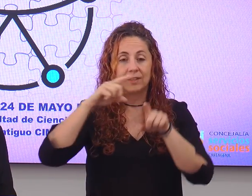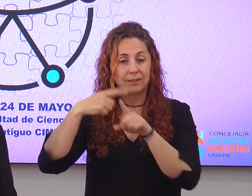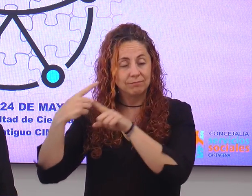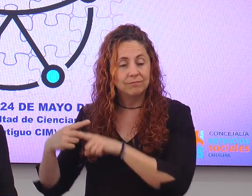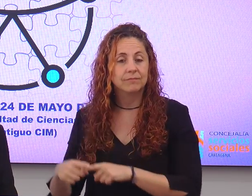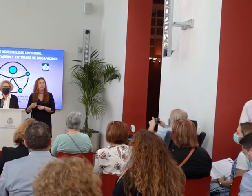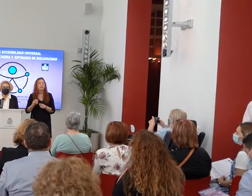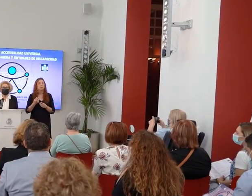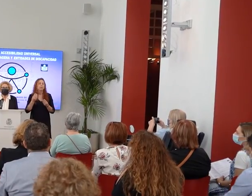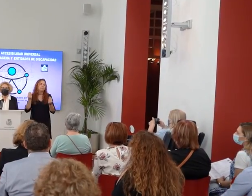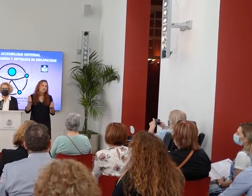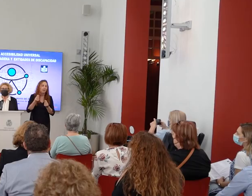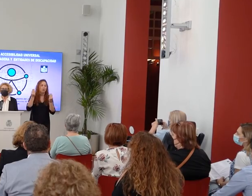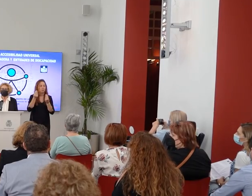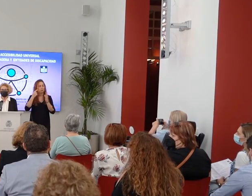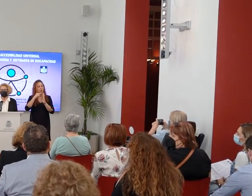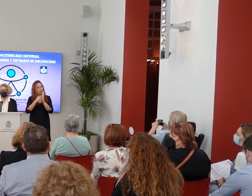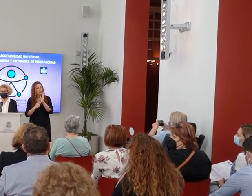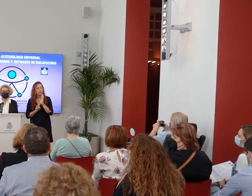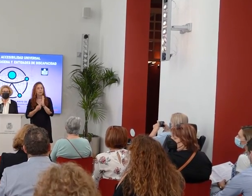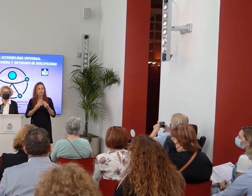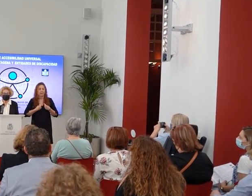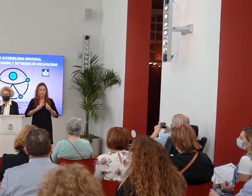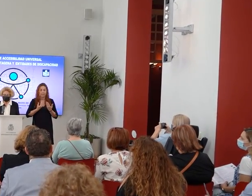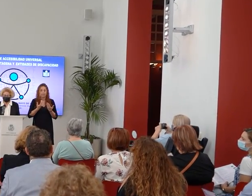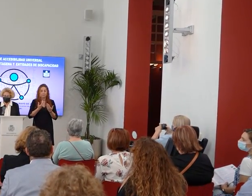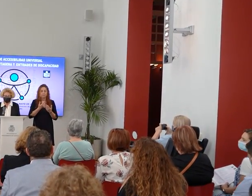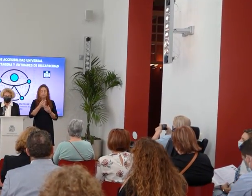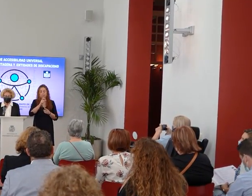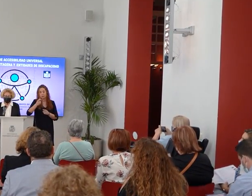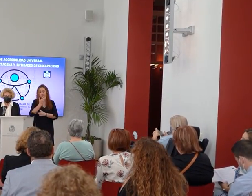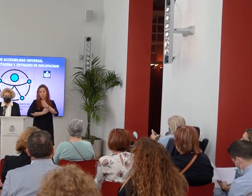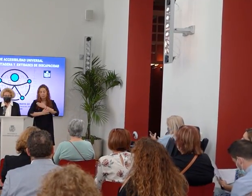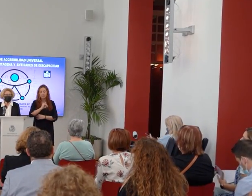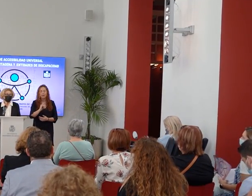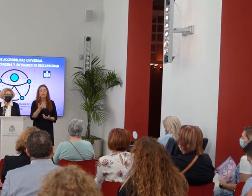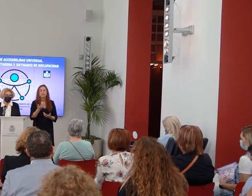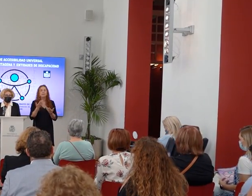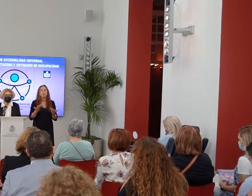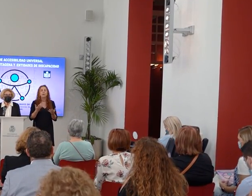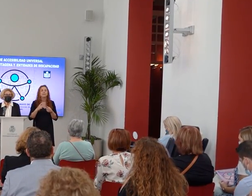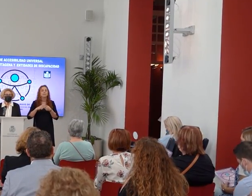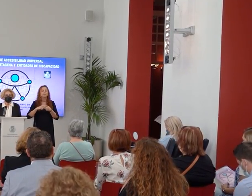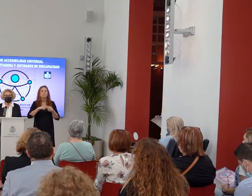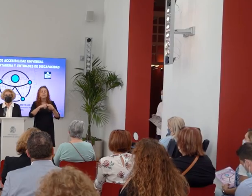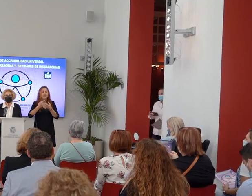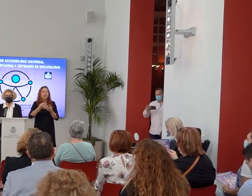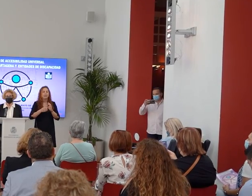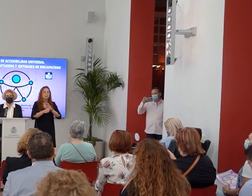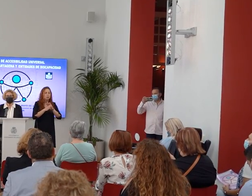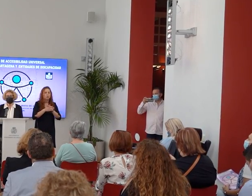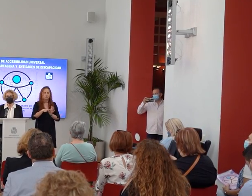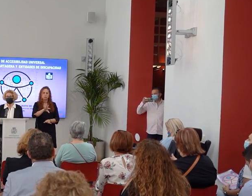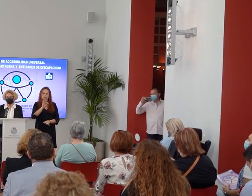para mejorar las condiciones de vida de las personas con discapacidad es coordinado, continuo,